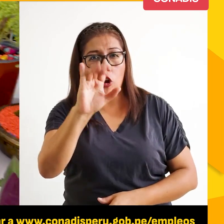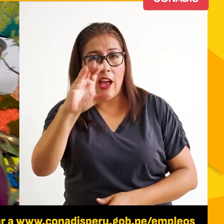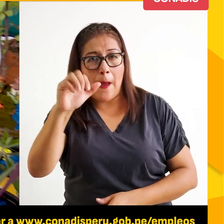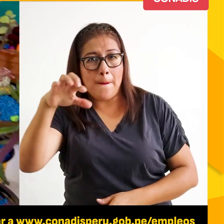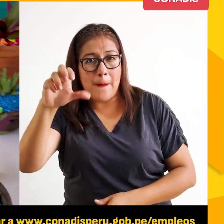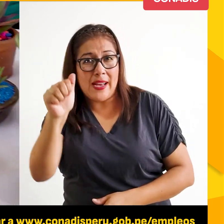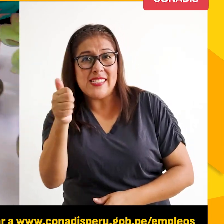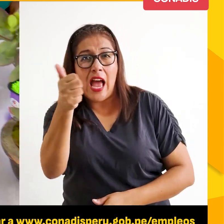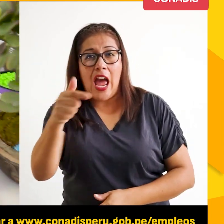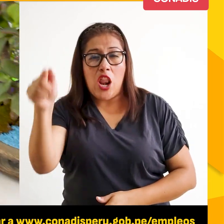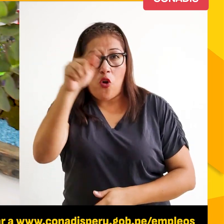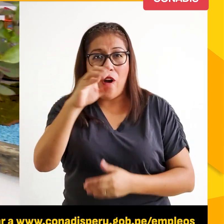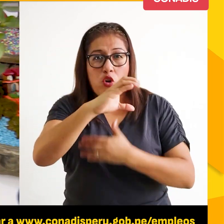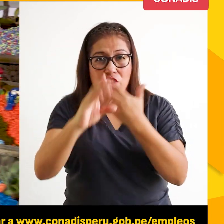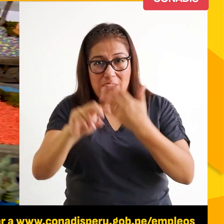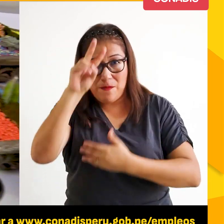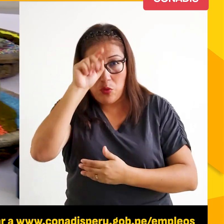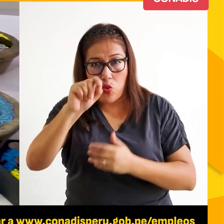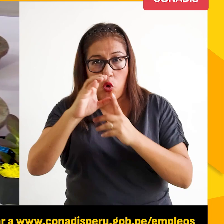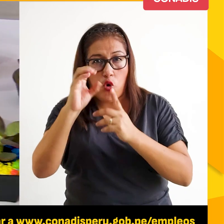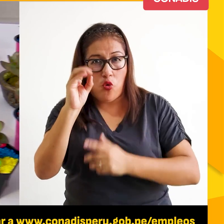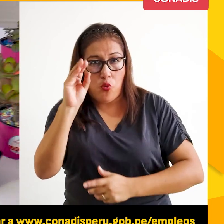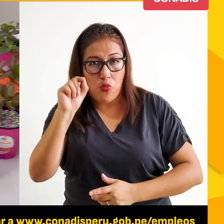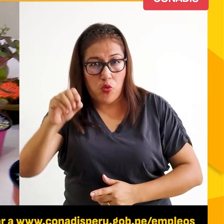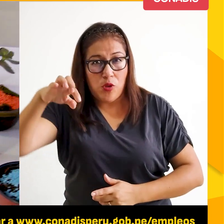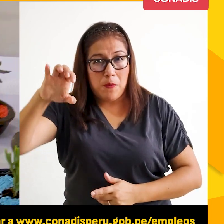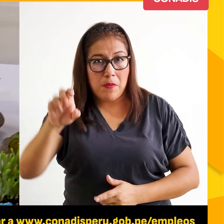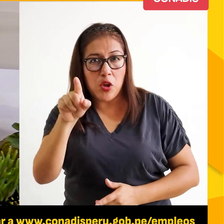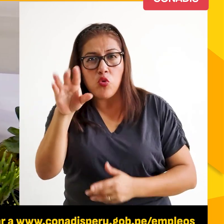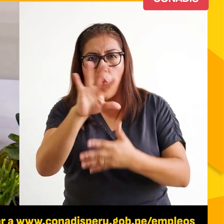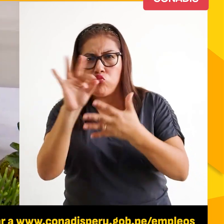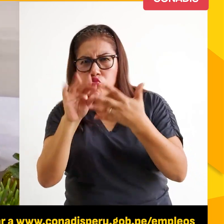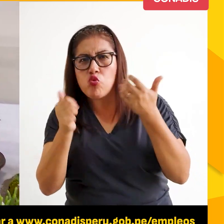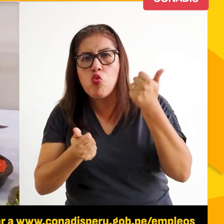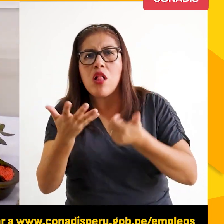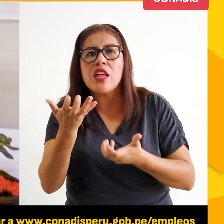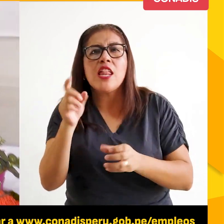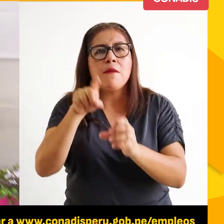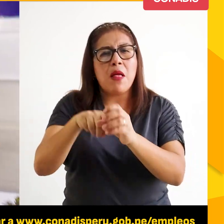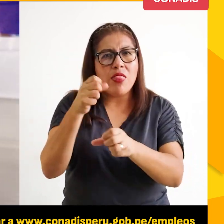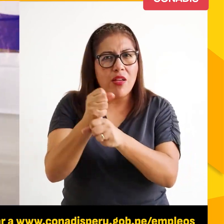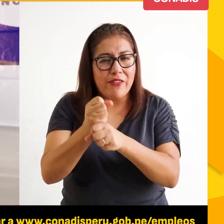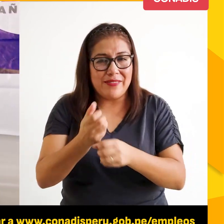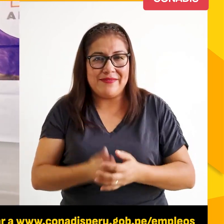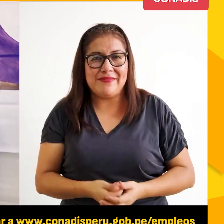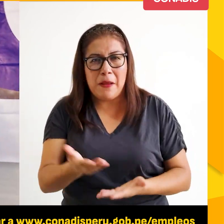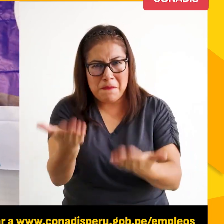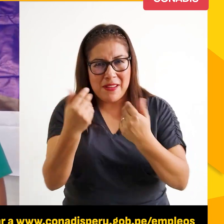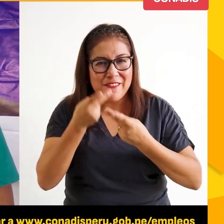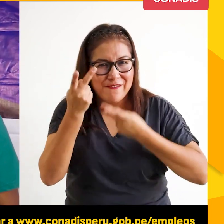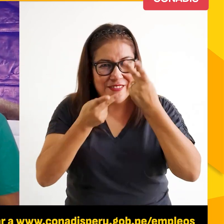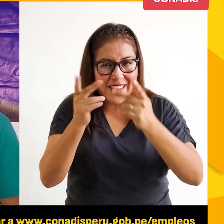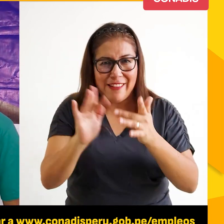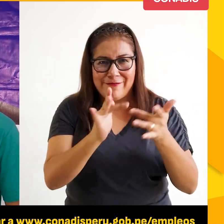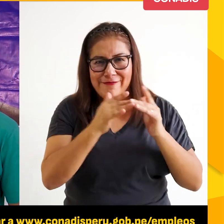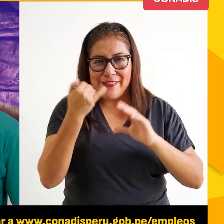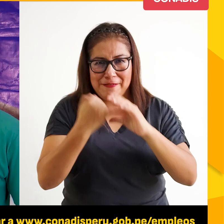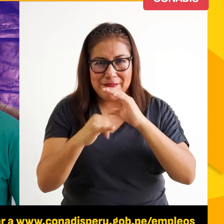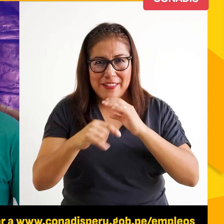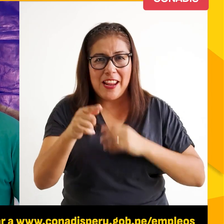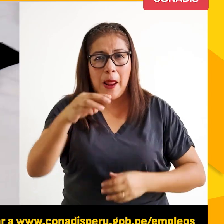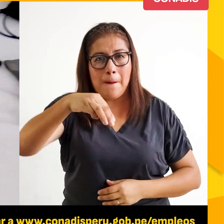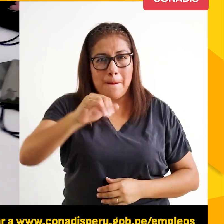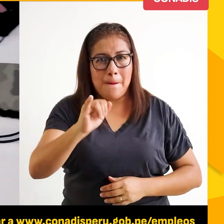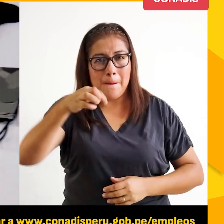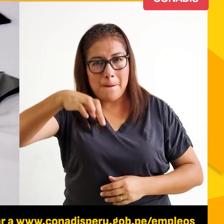.gov.pe indicando como asunto el puesto al que deseas postular. Les invitamos a visitar nuestras redes sociales como MIM